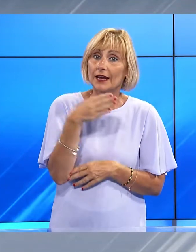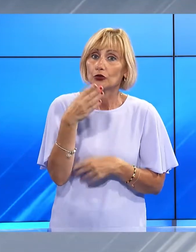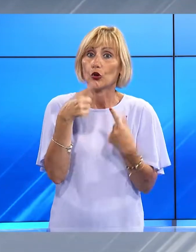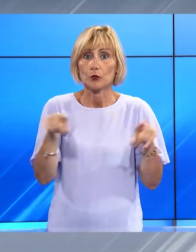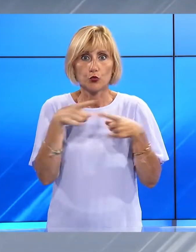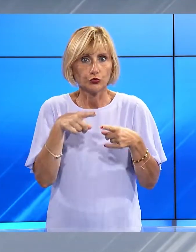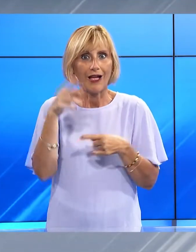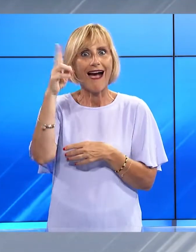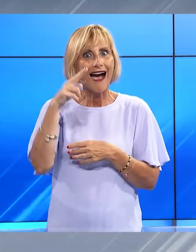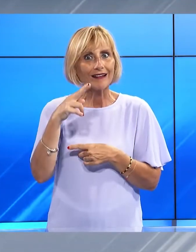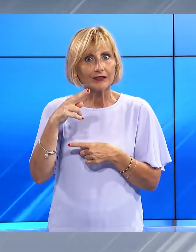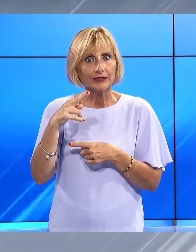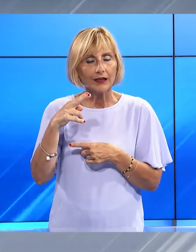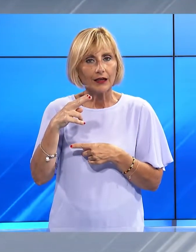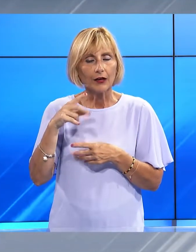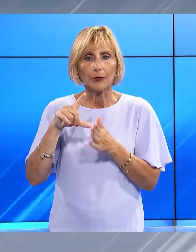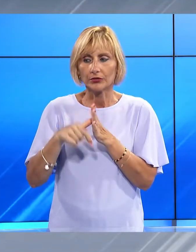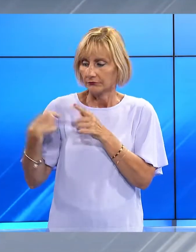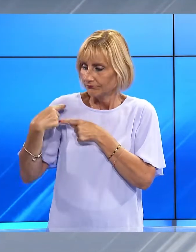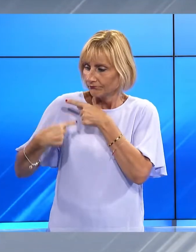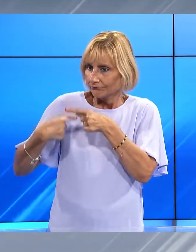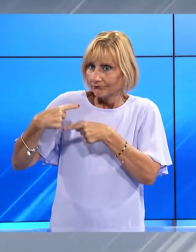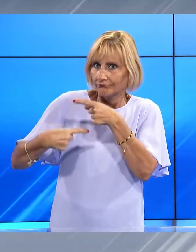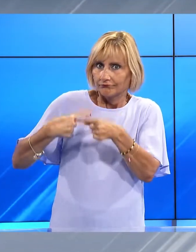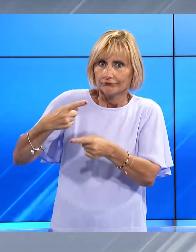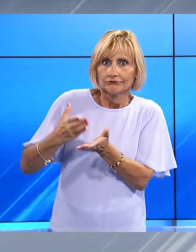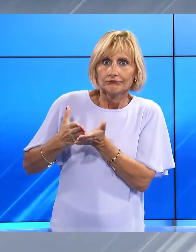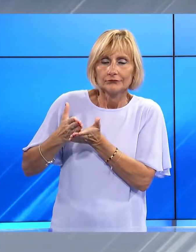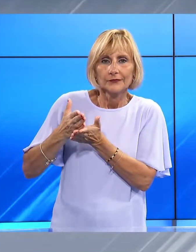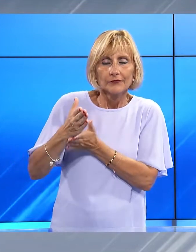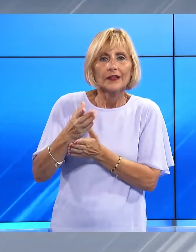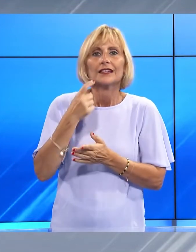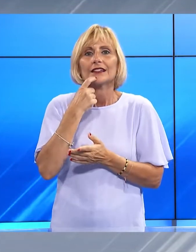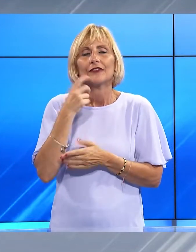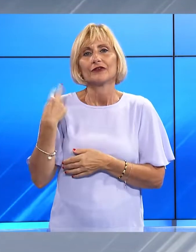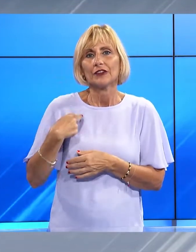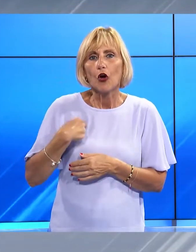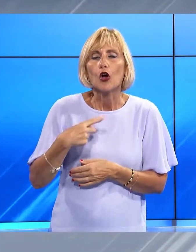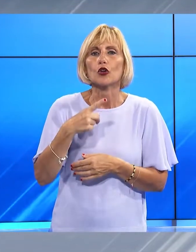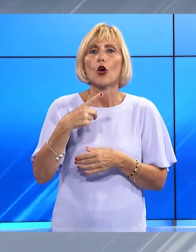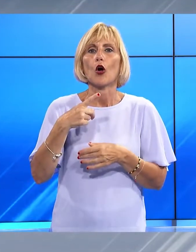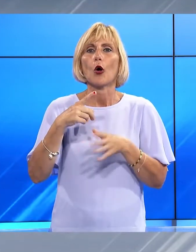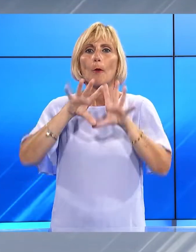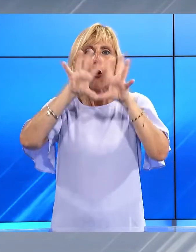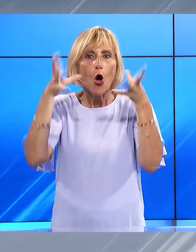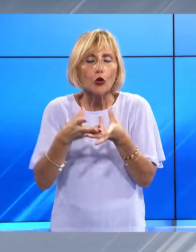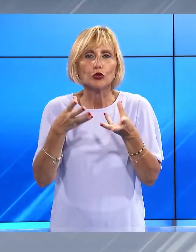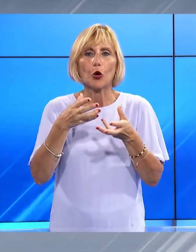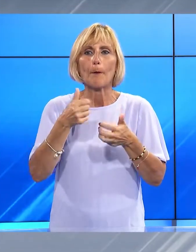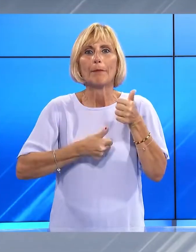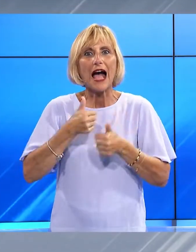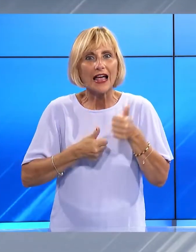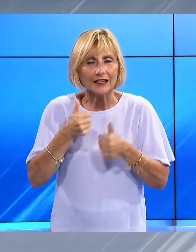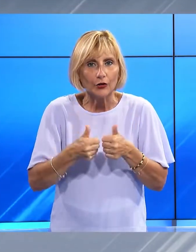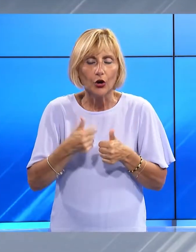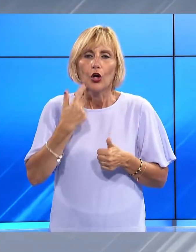negli anni, qui tutti vivono e ruotano intorno al mondo del palio, tutti siamo cresciuti in